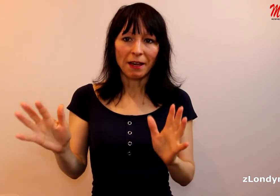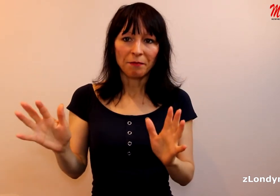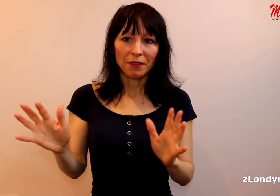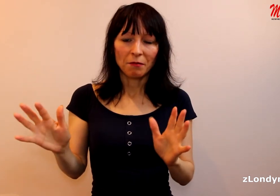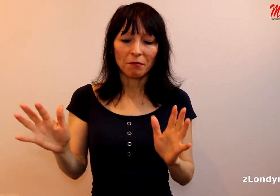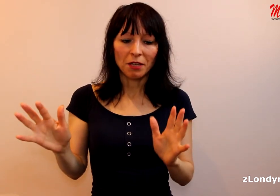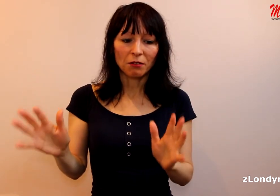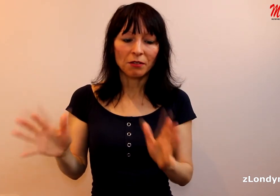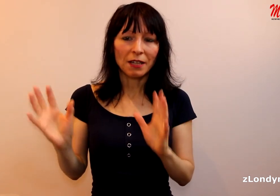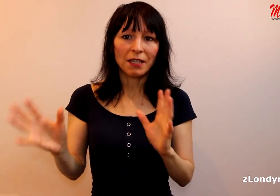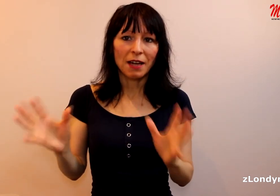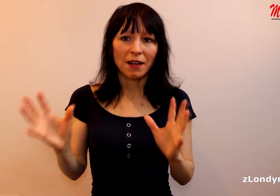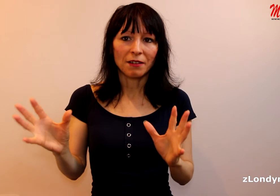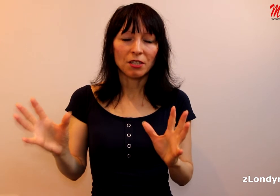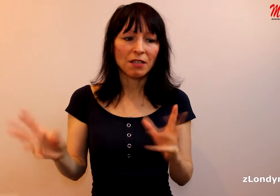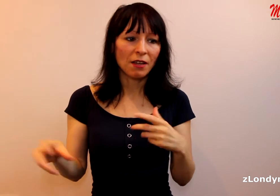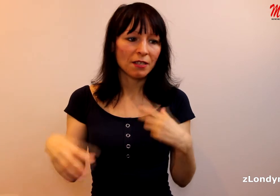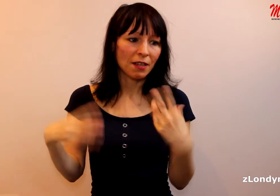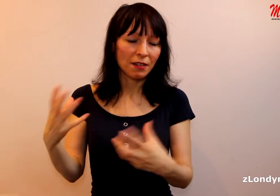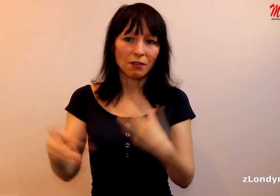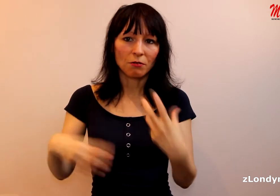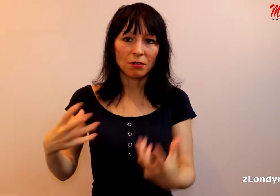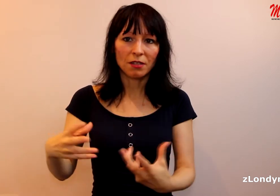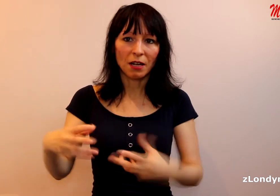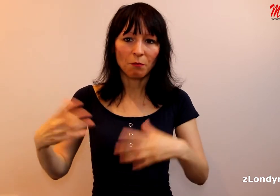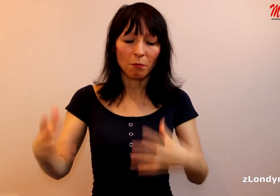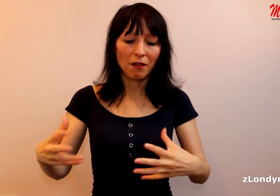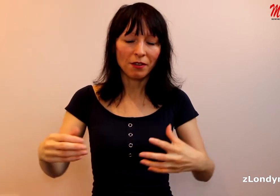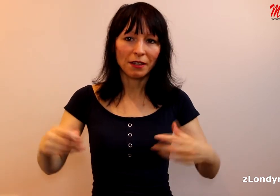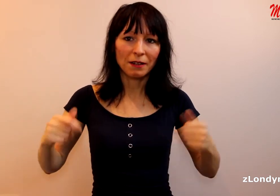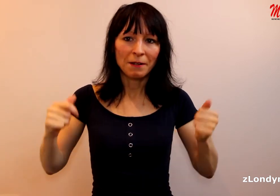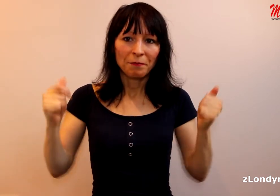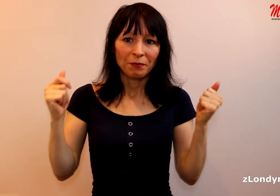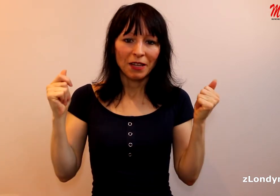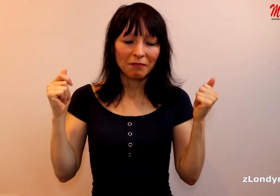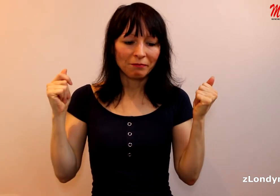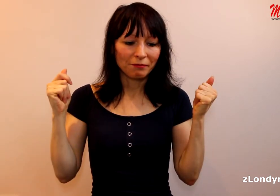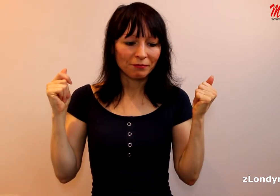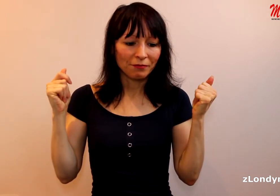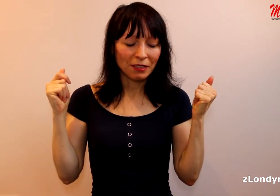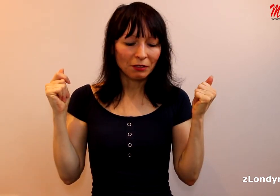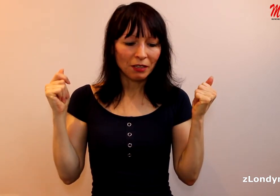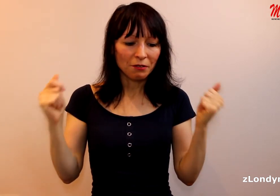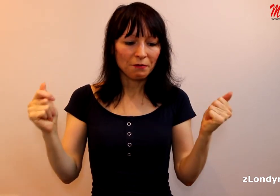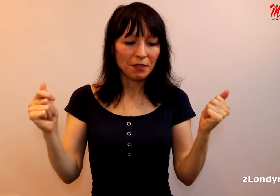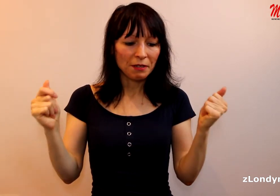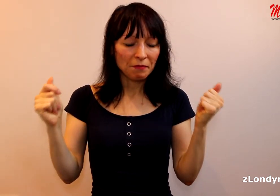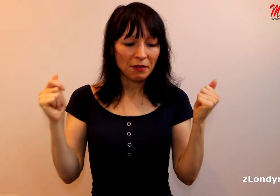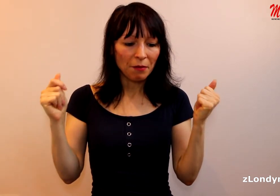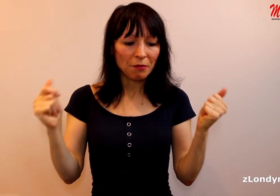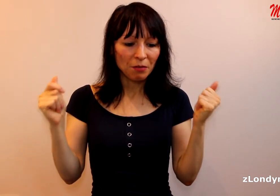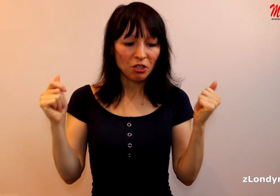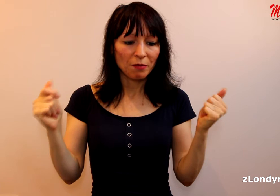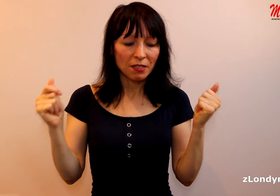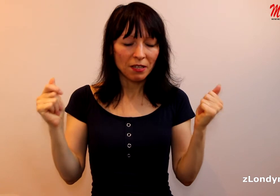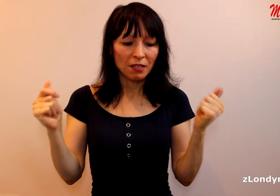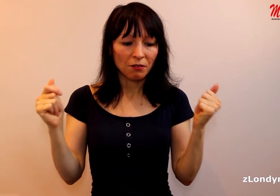Nicméně, mělo to nějaké grády, vždycky vás nějak jako dostal, pobavil. A jo takový, já právě přemýšlím, jestli je někdo